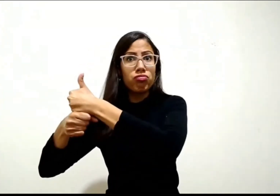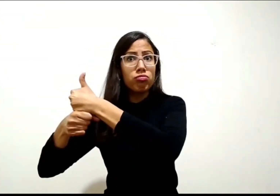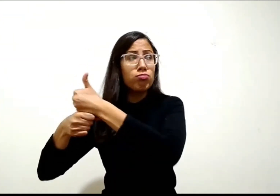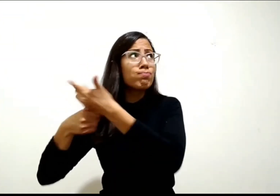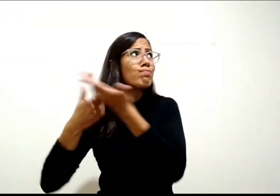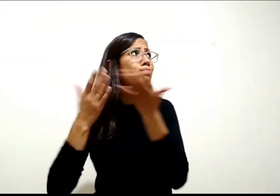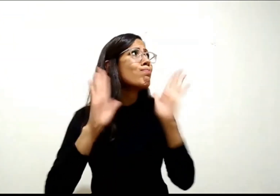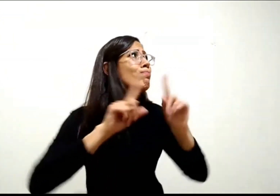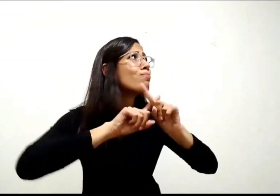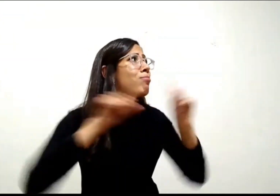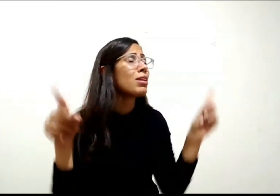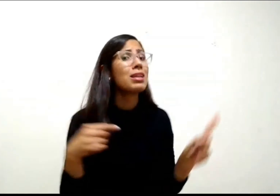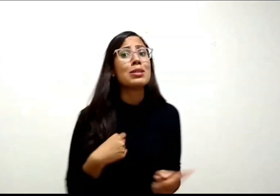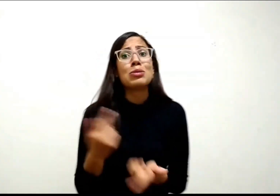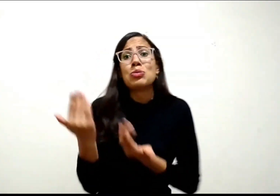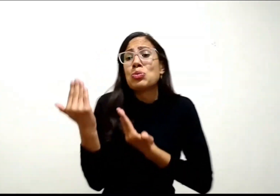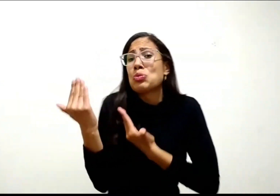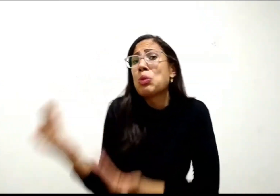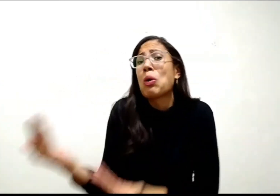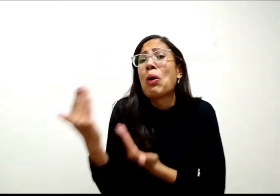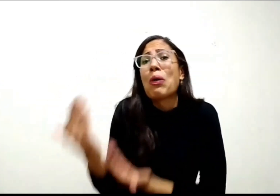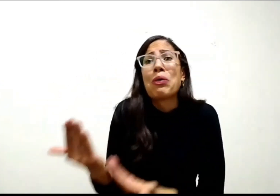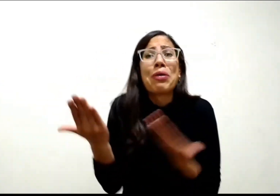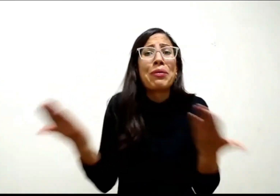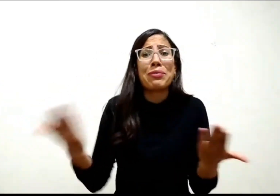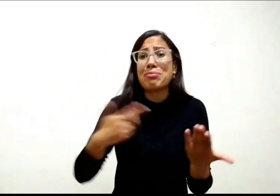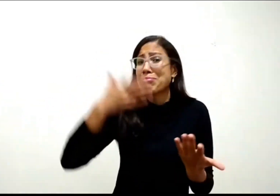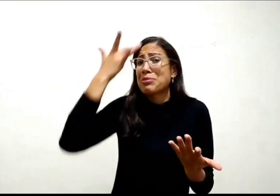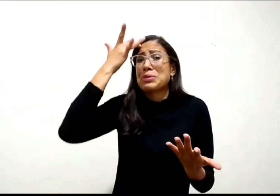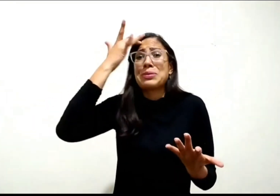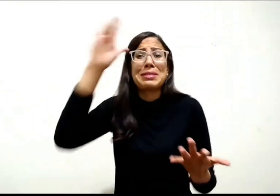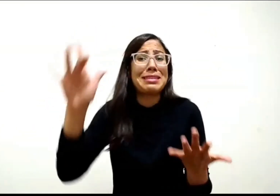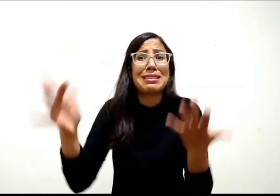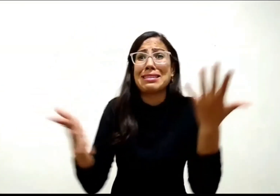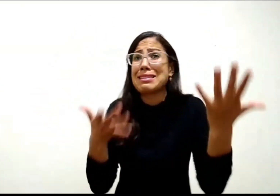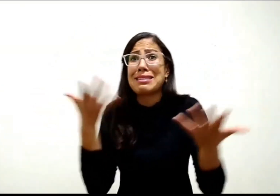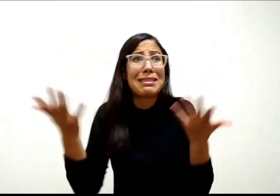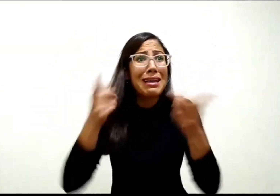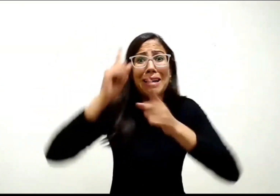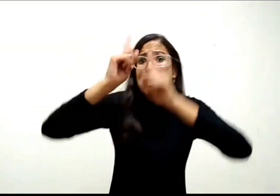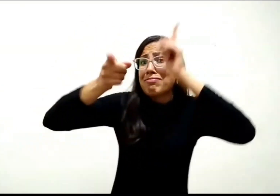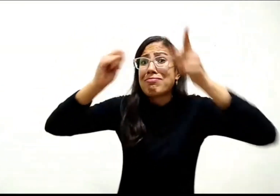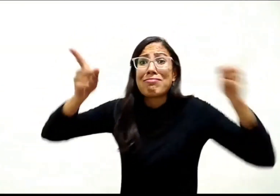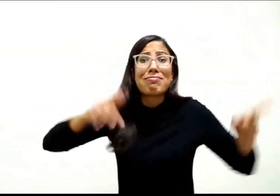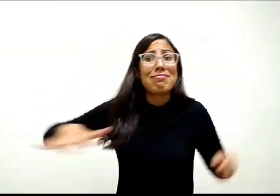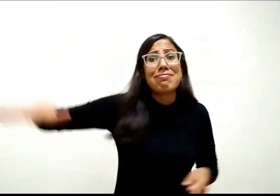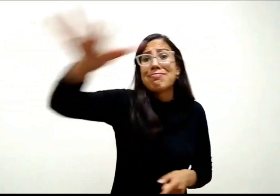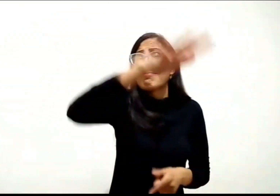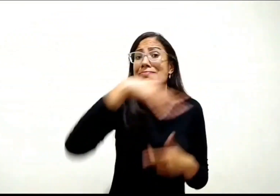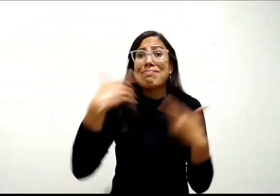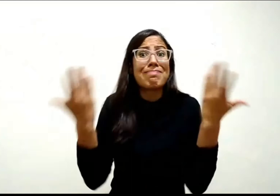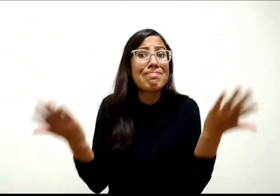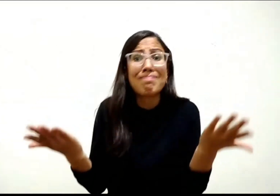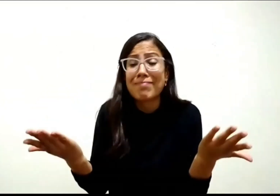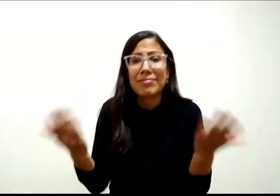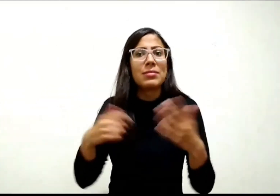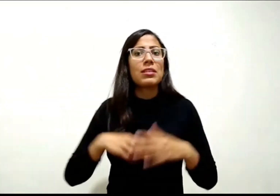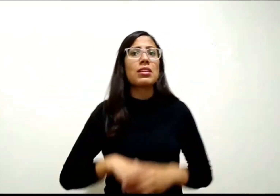Mas eu não passo de um adolescente que não sabe ainda como governar.